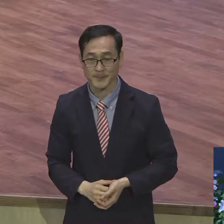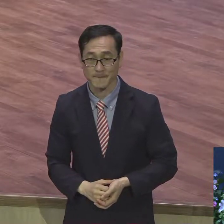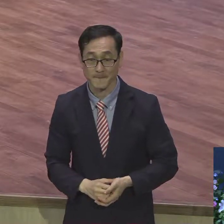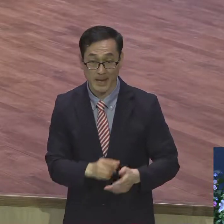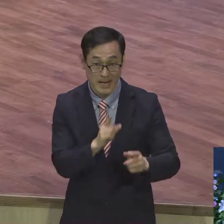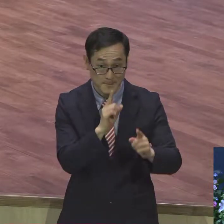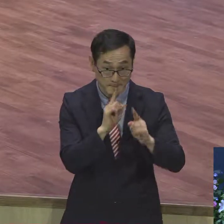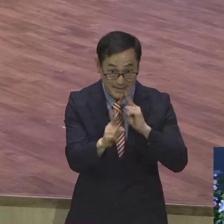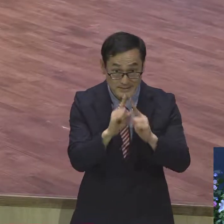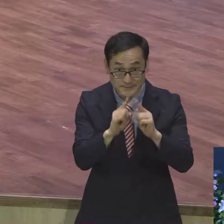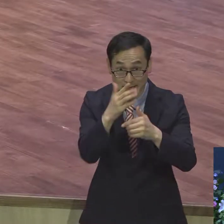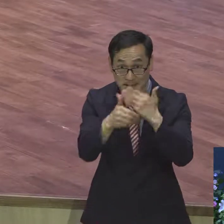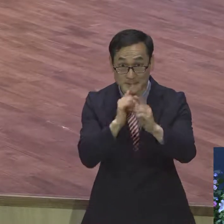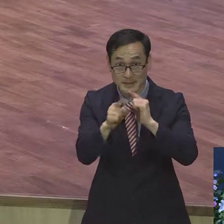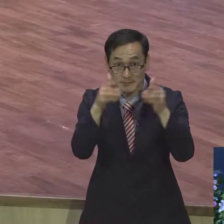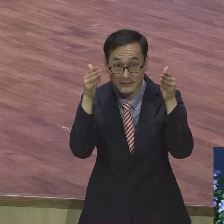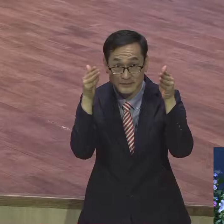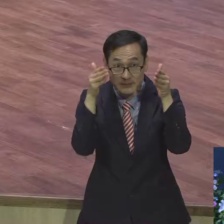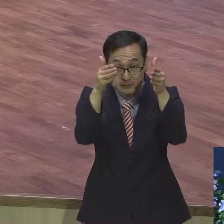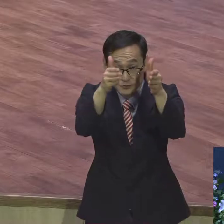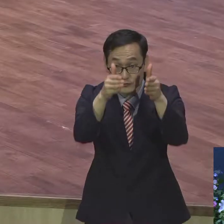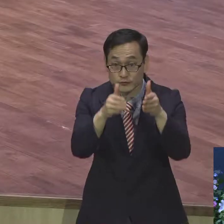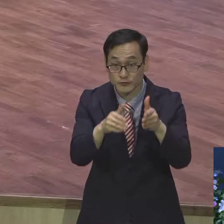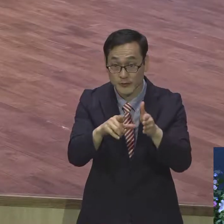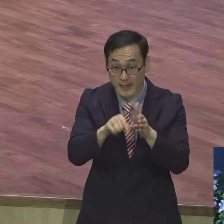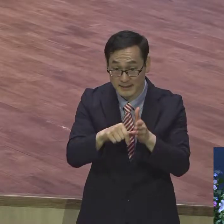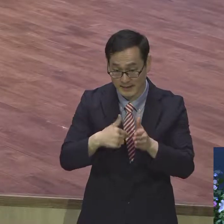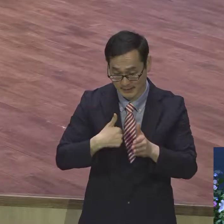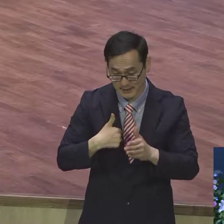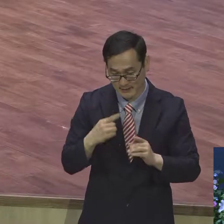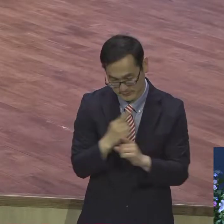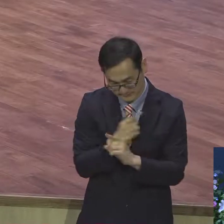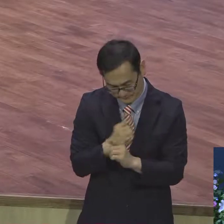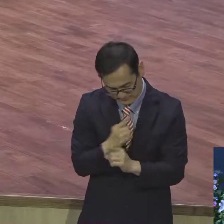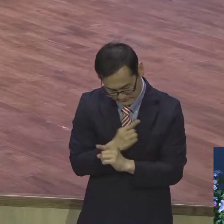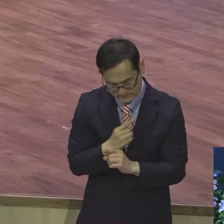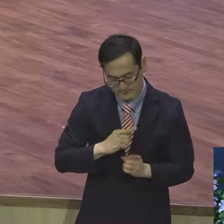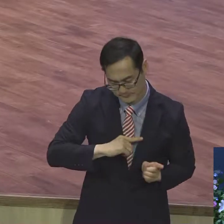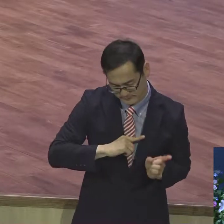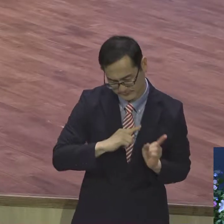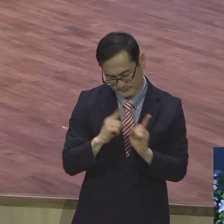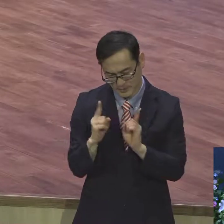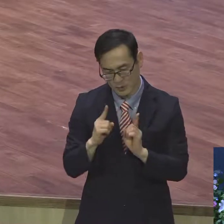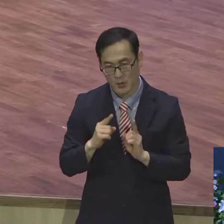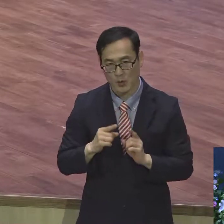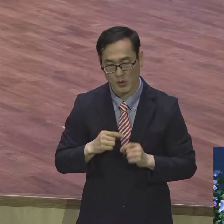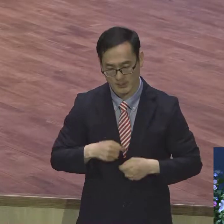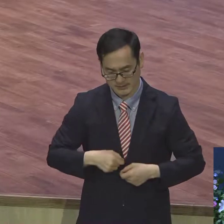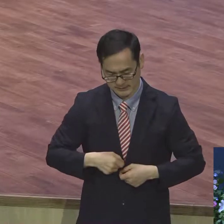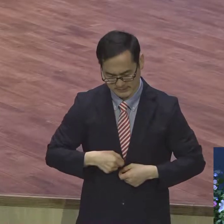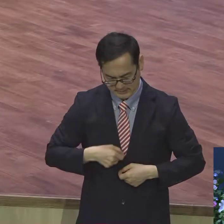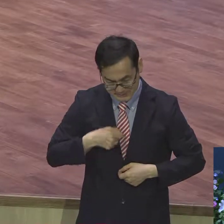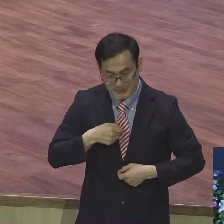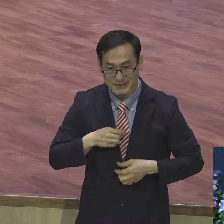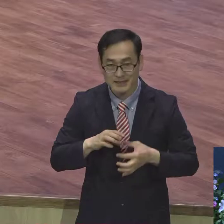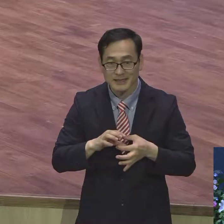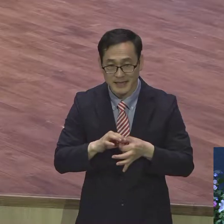집중할 때 그 삶이 치유가 되고 회복이 되고 의의의 하나님의 의의를 이루는